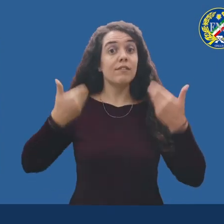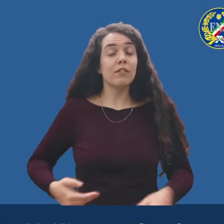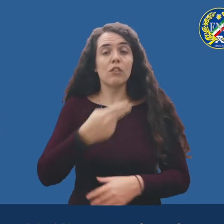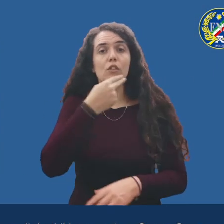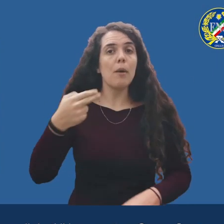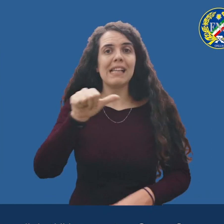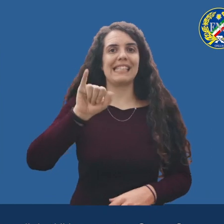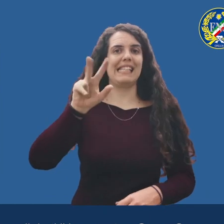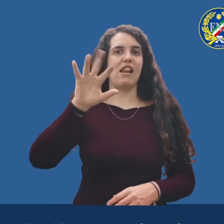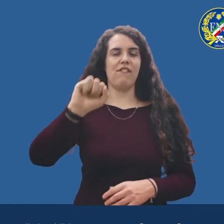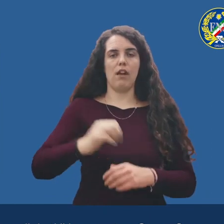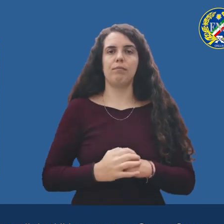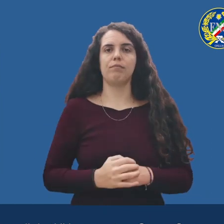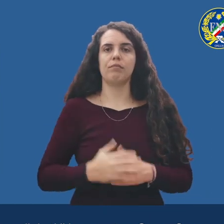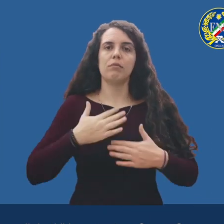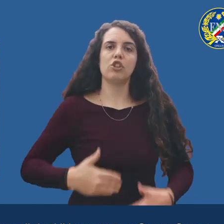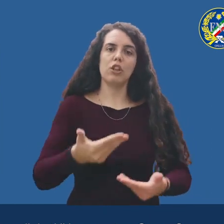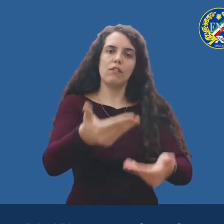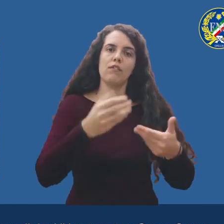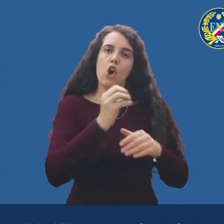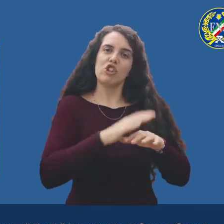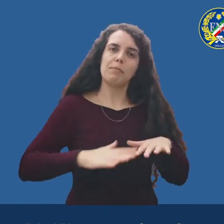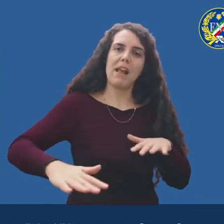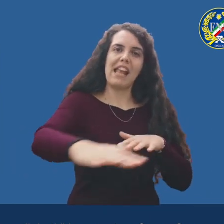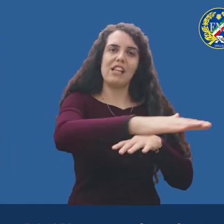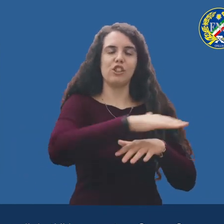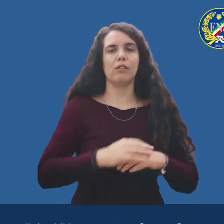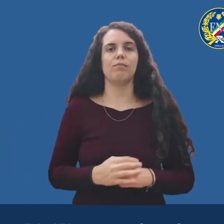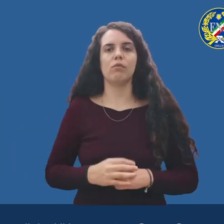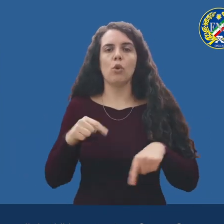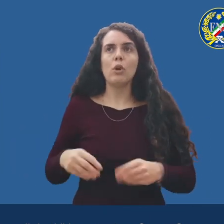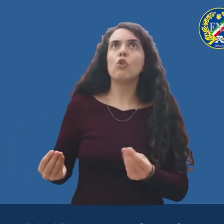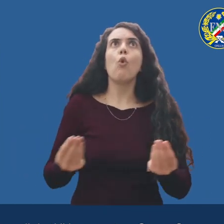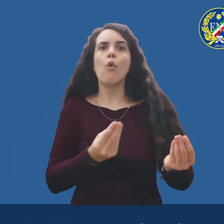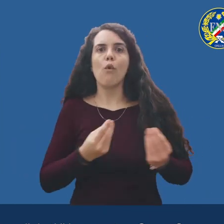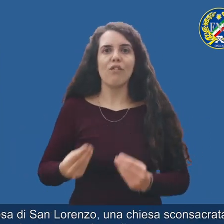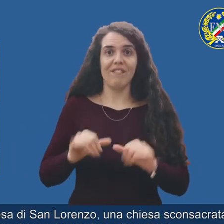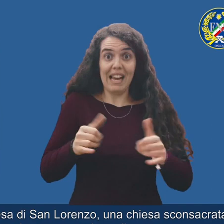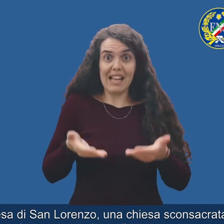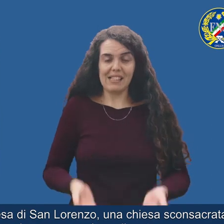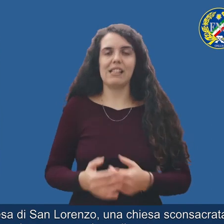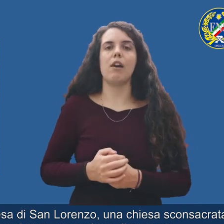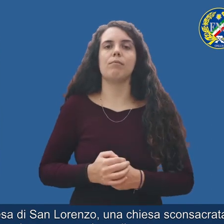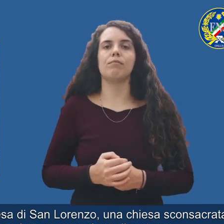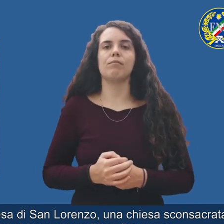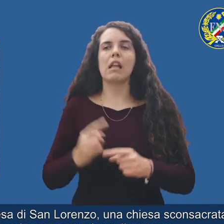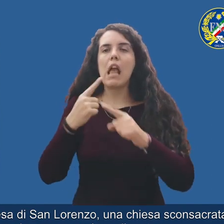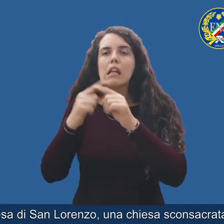Il mio nome è Silvia e ho il piacere di darti il benvenuto a Ocean Space. Siamo a Venezia, nella ex chiesa